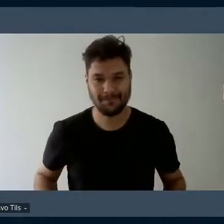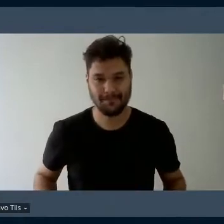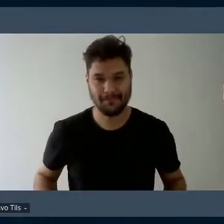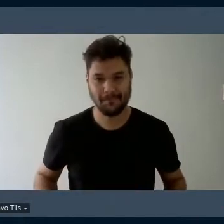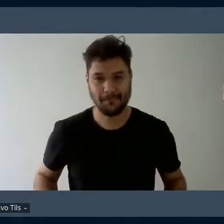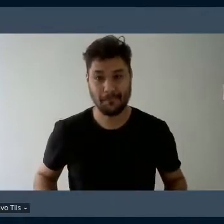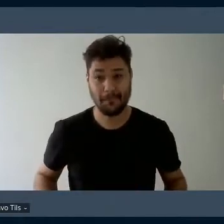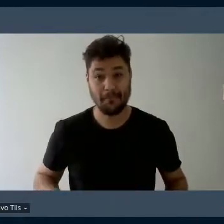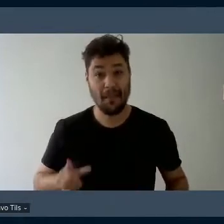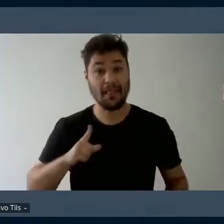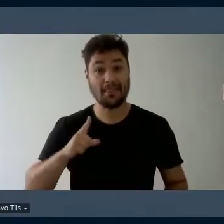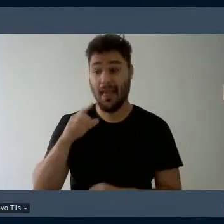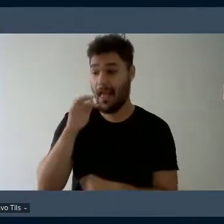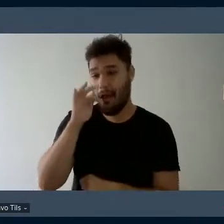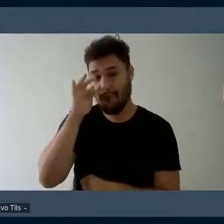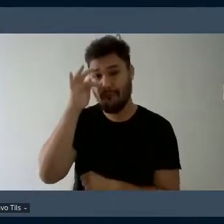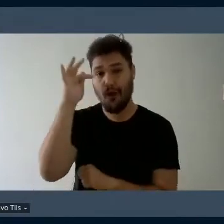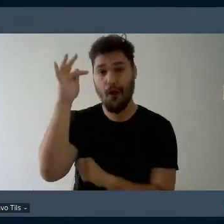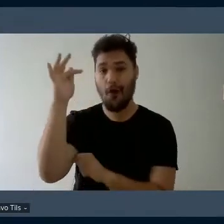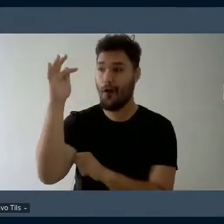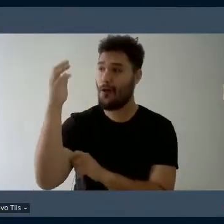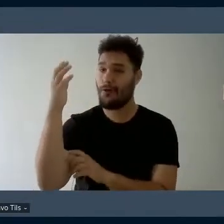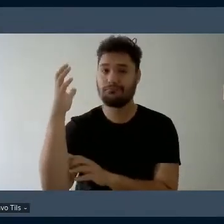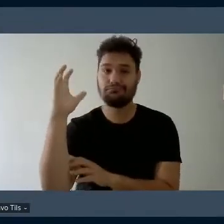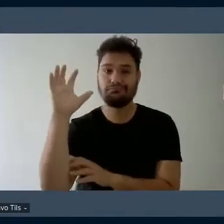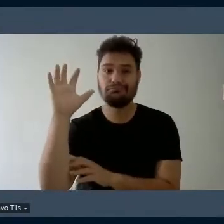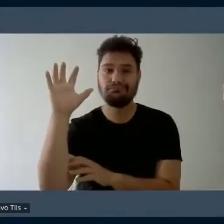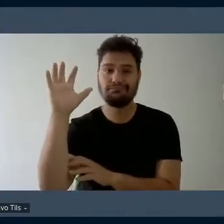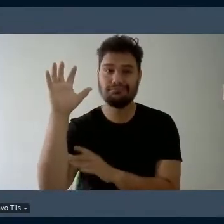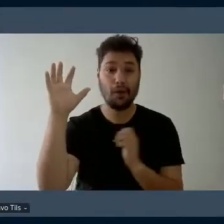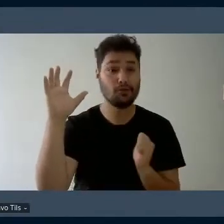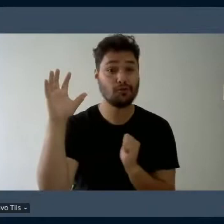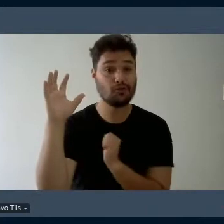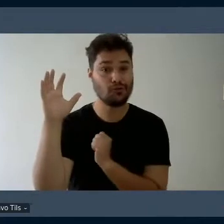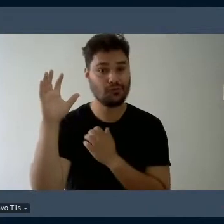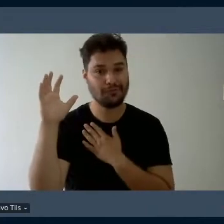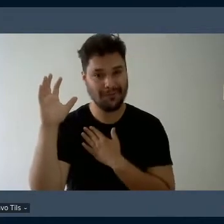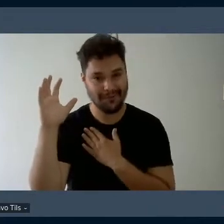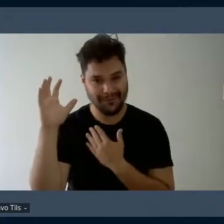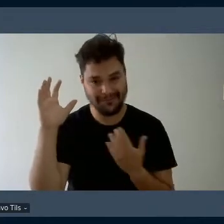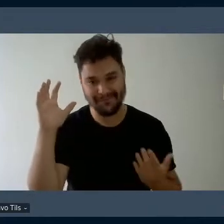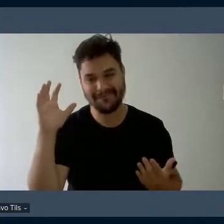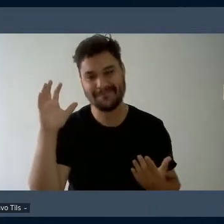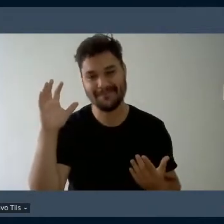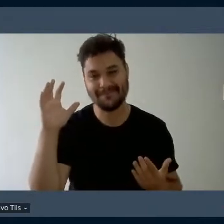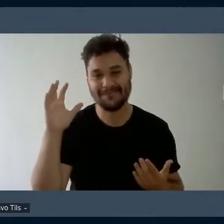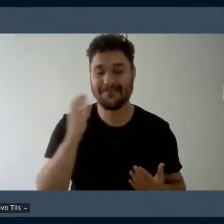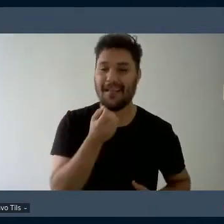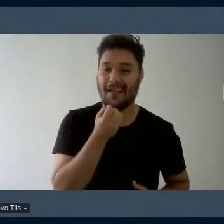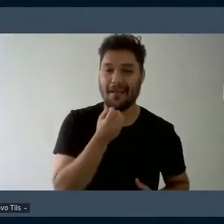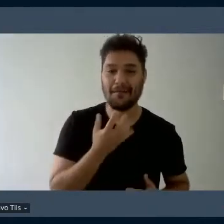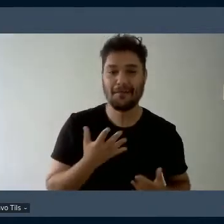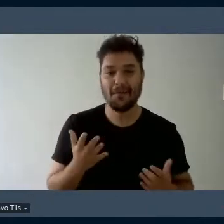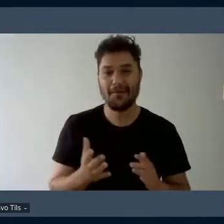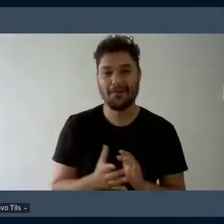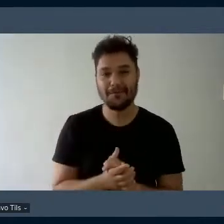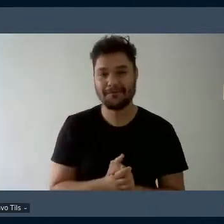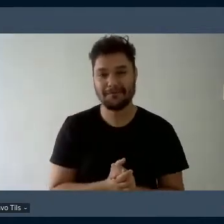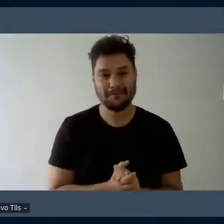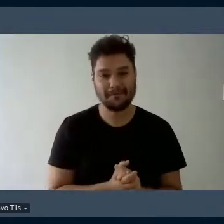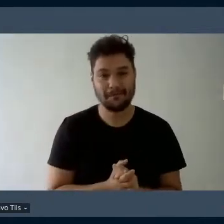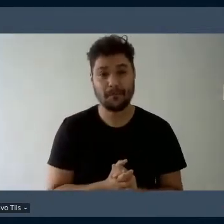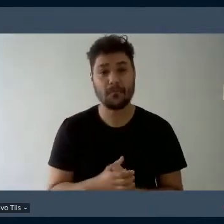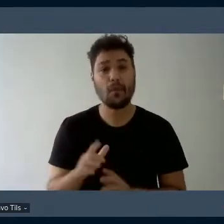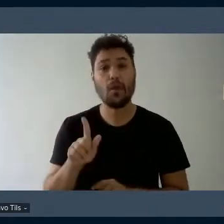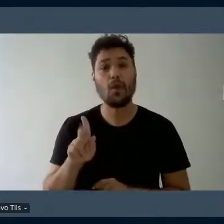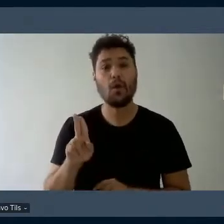Tem girassóis me acompanhando. Ai, que bom, que linda. Fátima está de volta, Guto